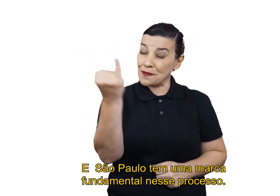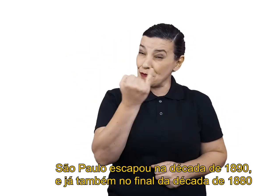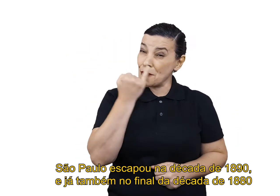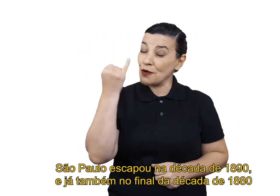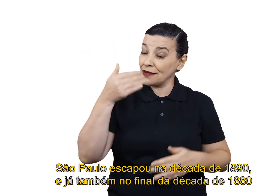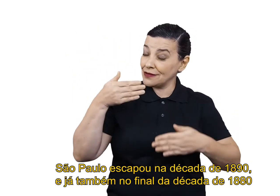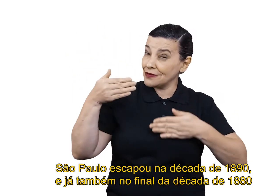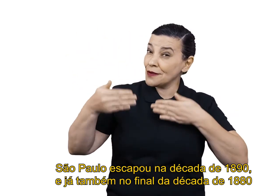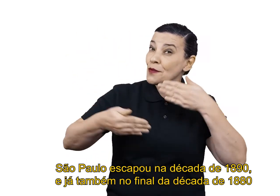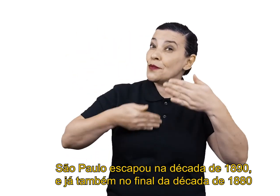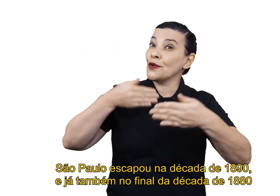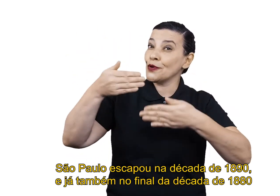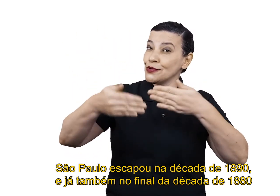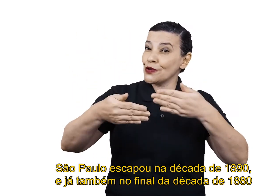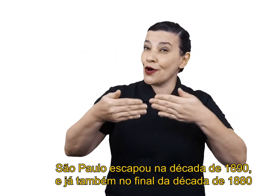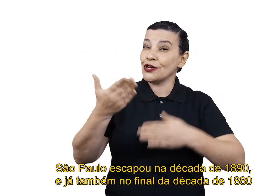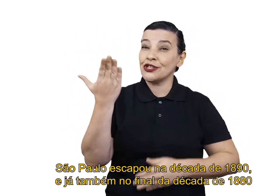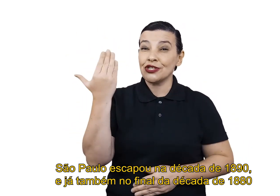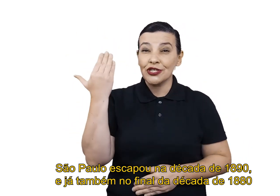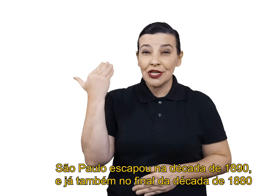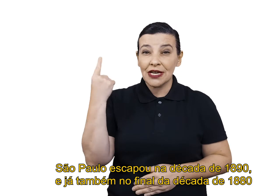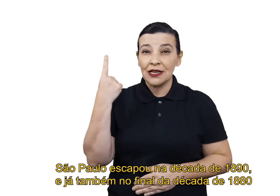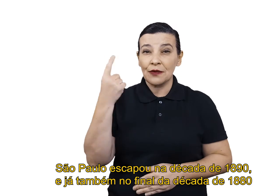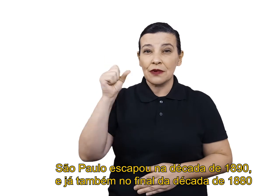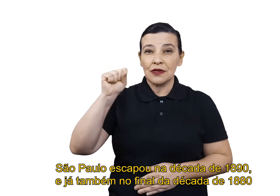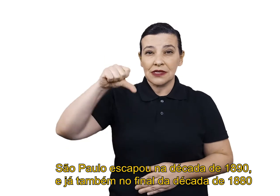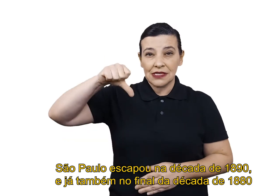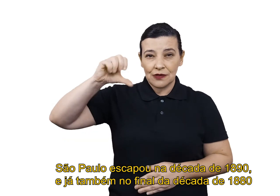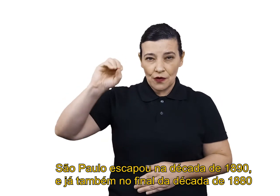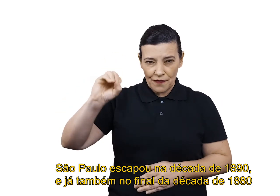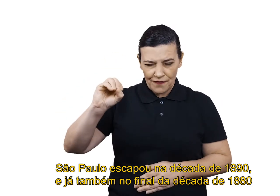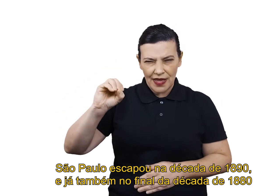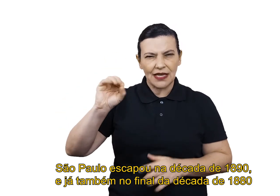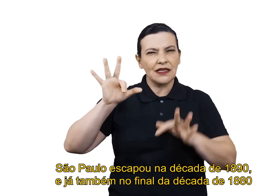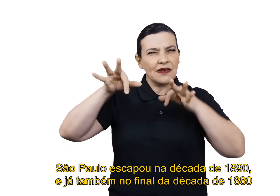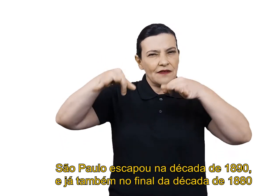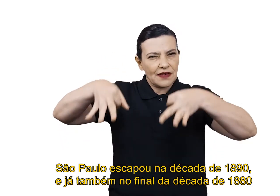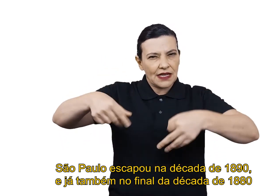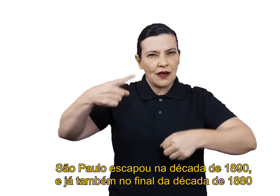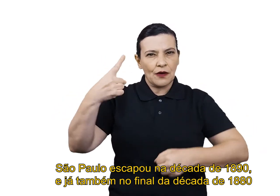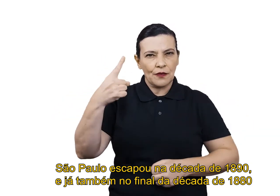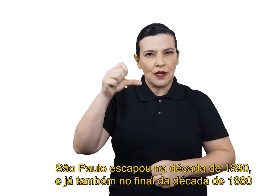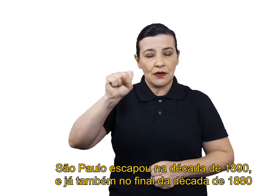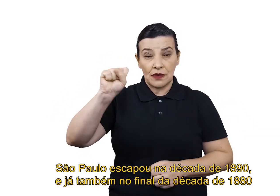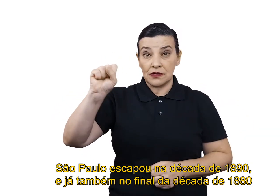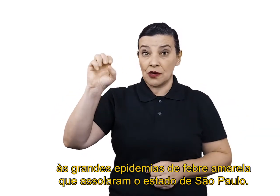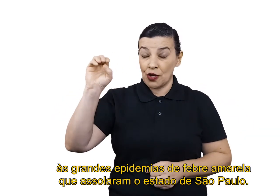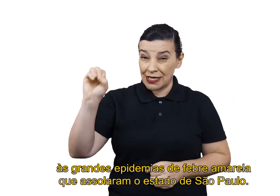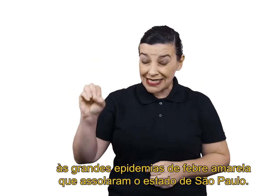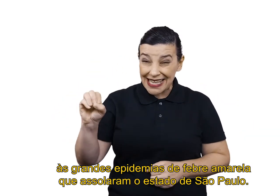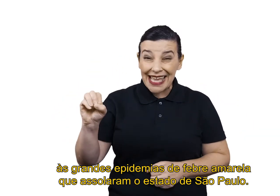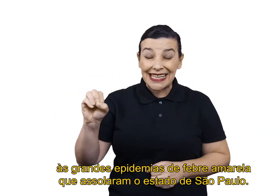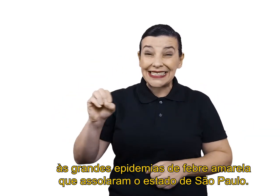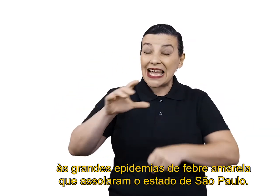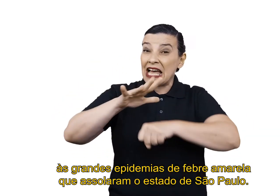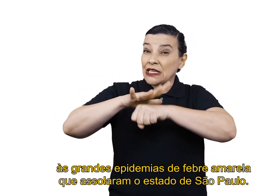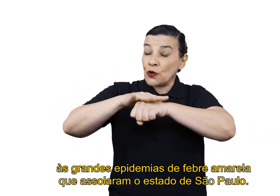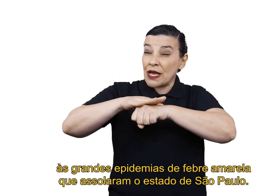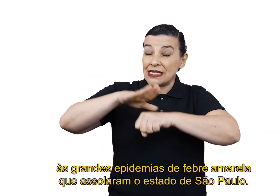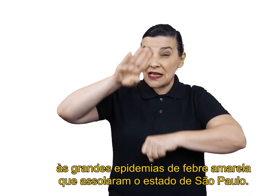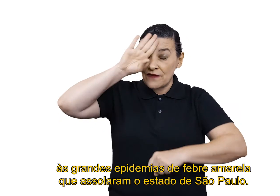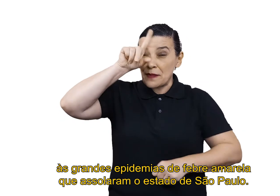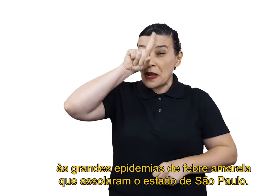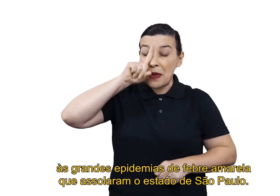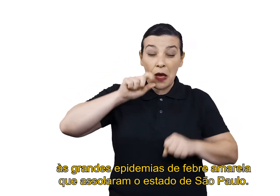processo, que São Paulo escapou na década de 1890 e já também no final da década de 1880 as grandes epidemias de